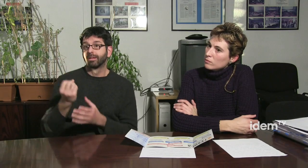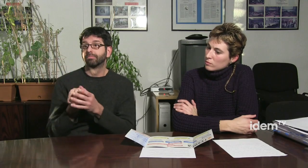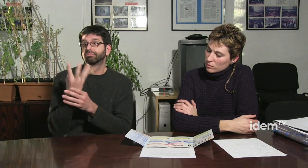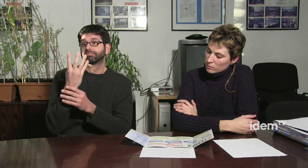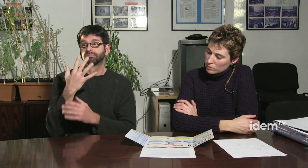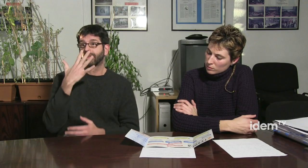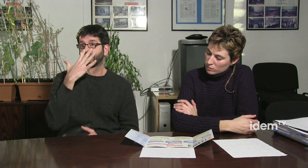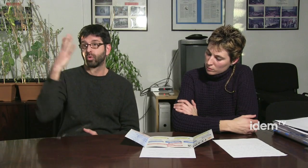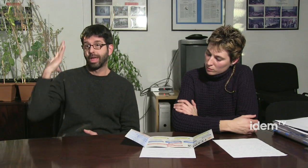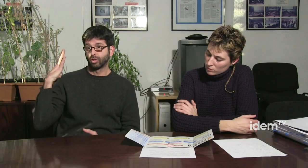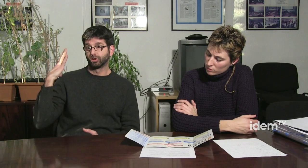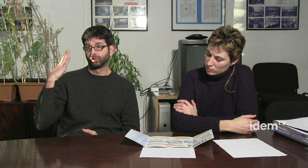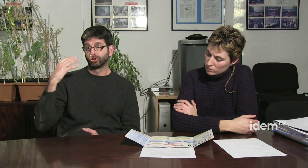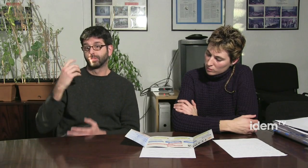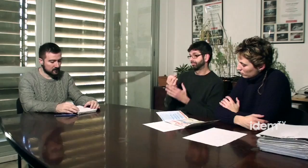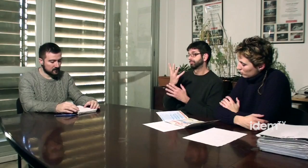LGTB va començar fa cinc anys,